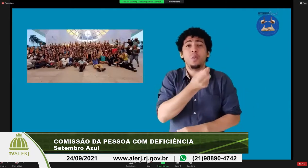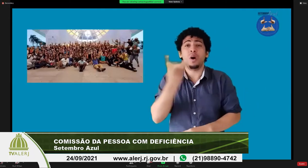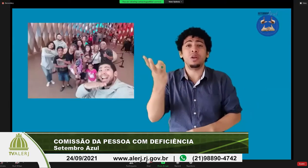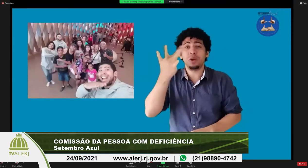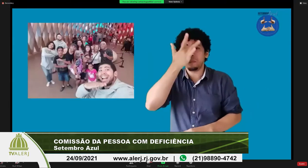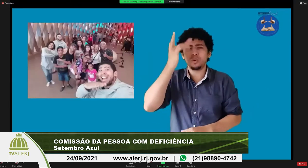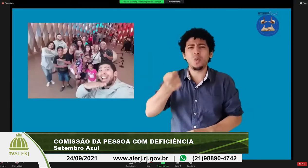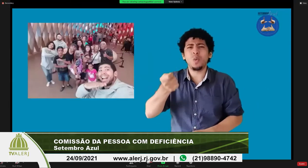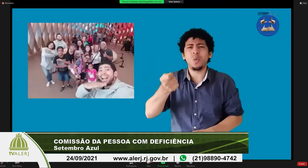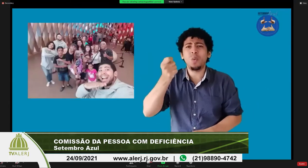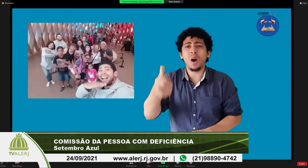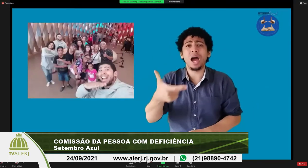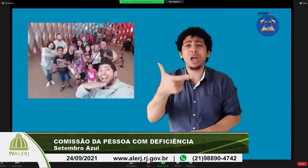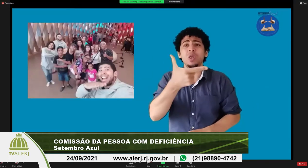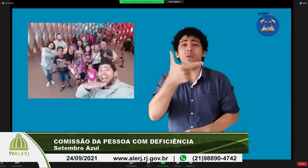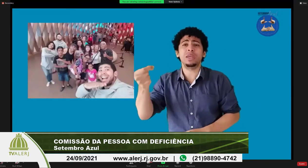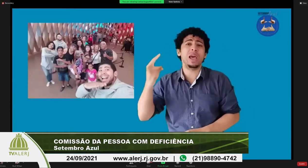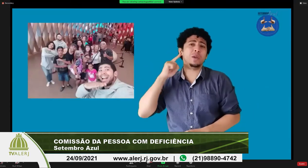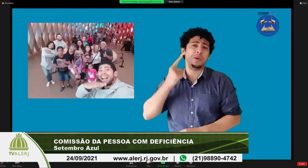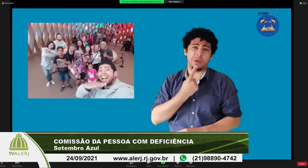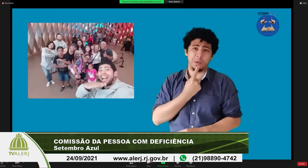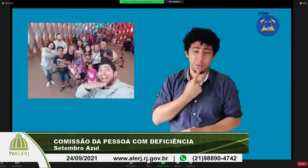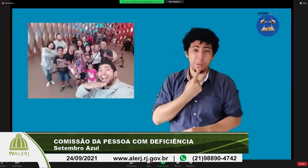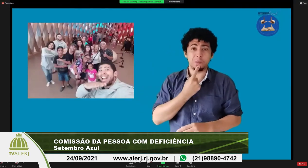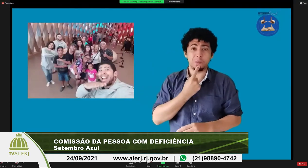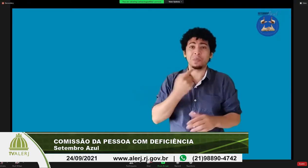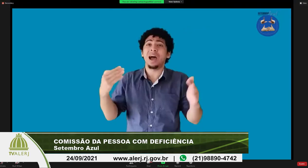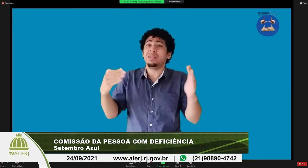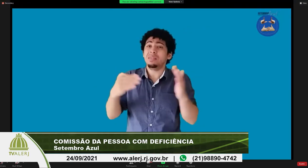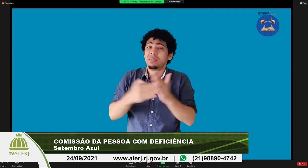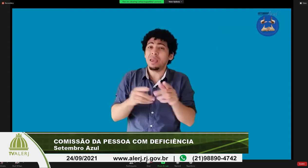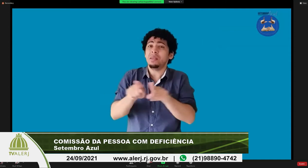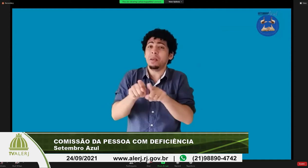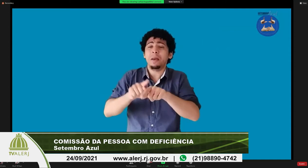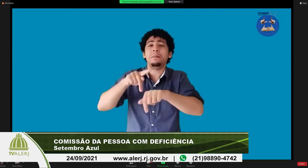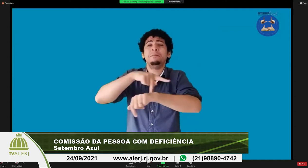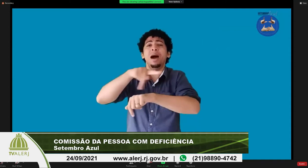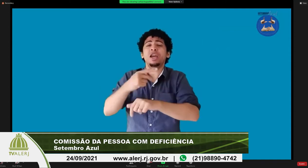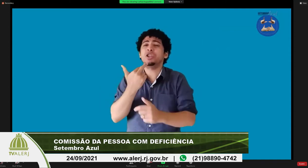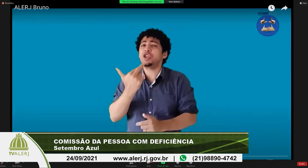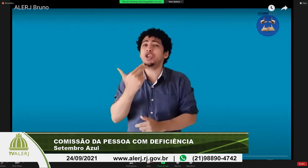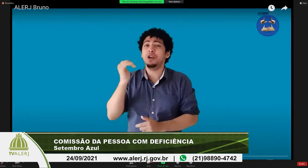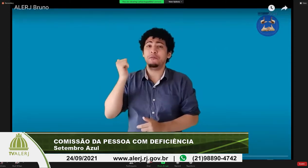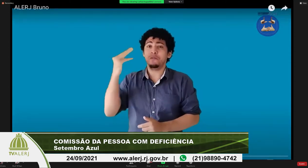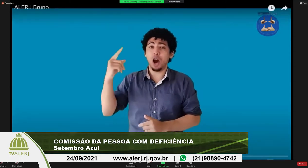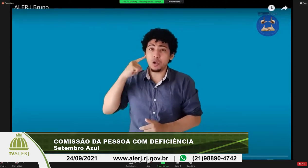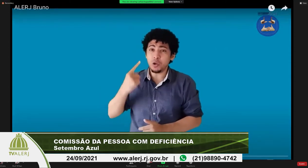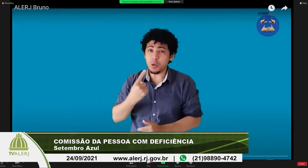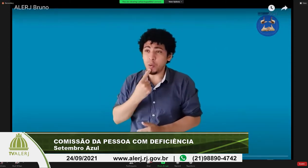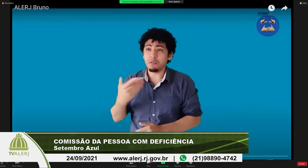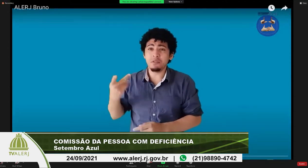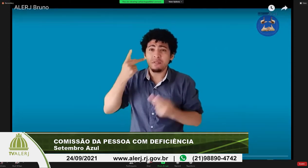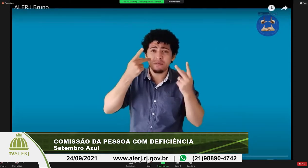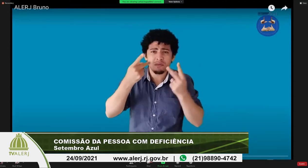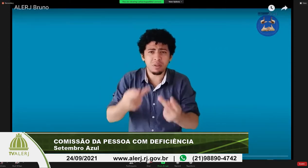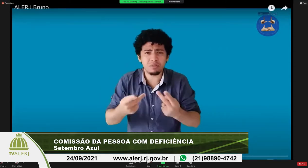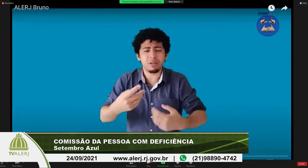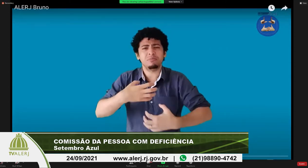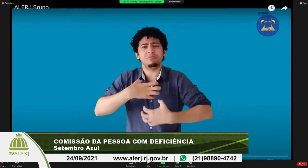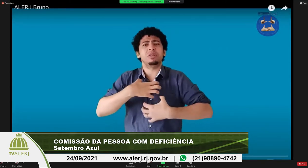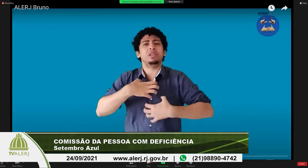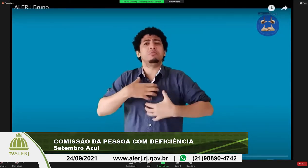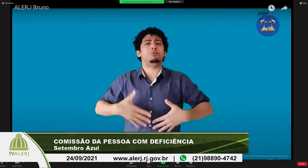contando com participação de surdos com quase 200 surdos já participaram já visitaram o Museu do Amanhã surdos de outros